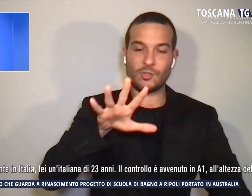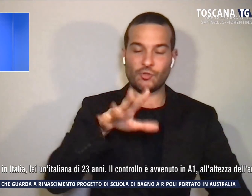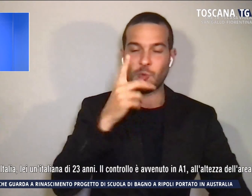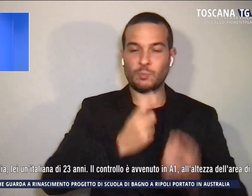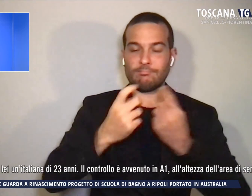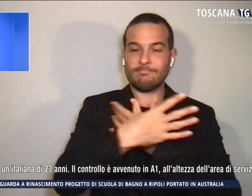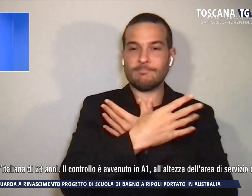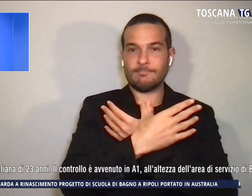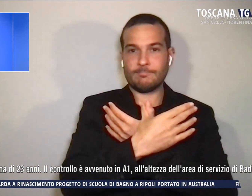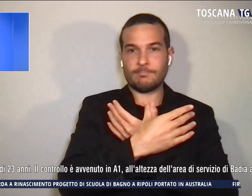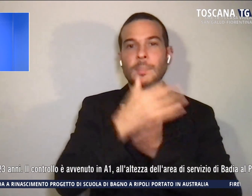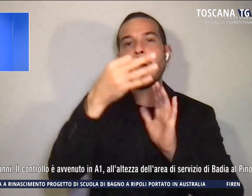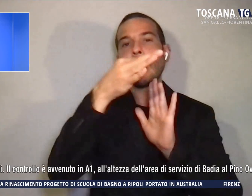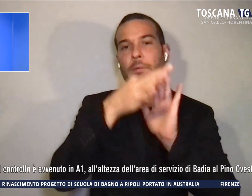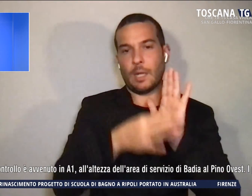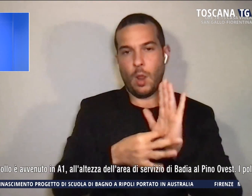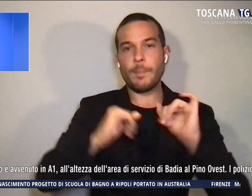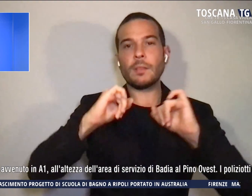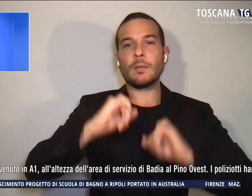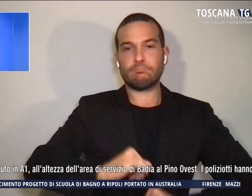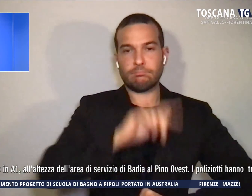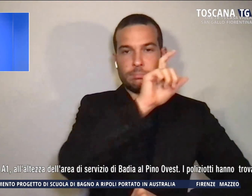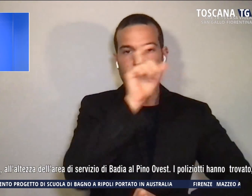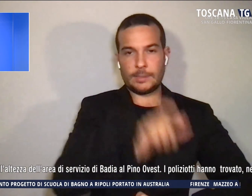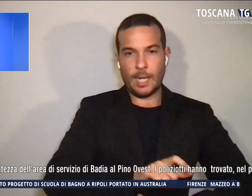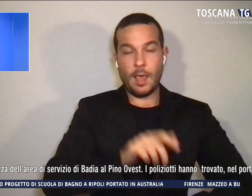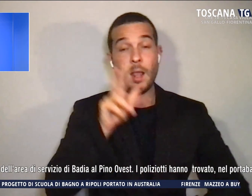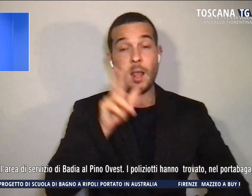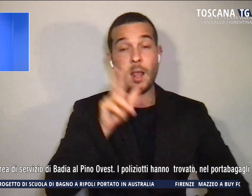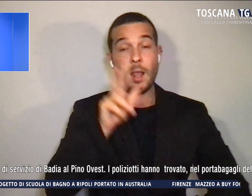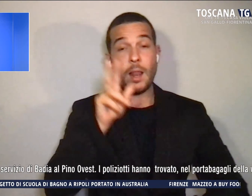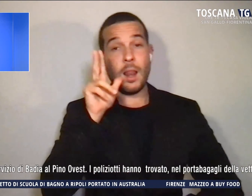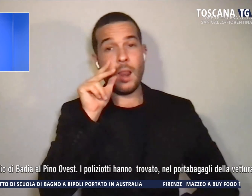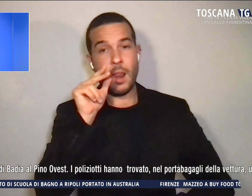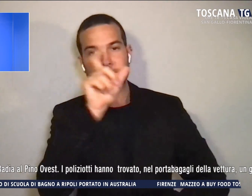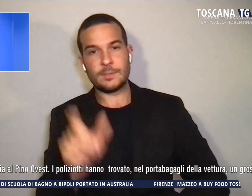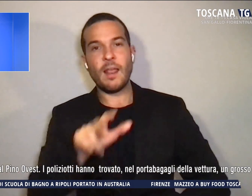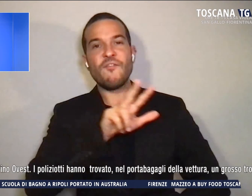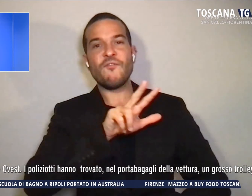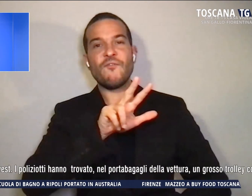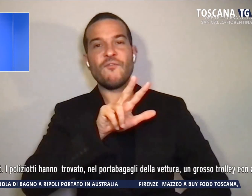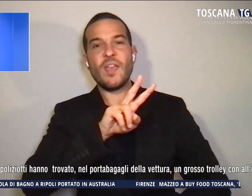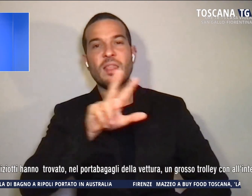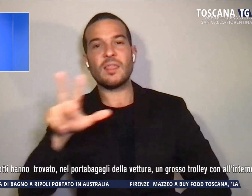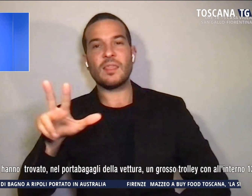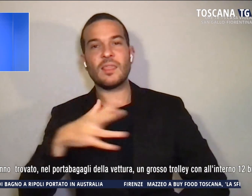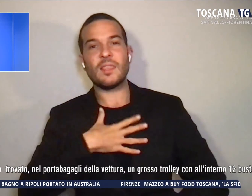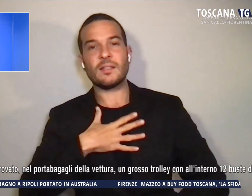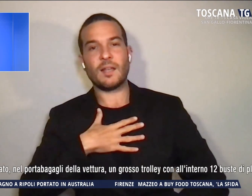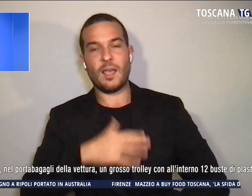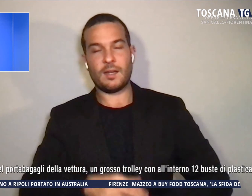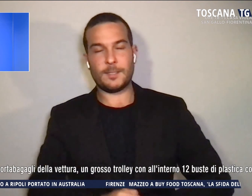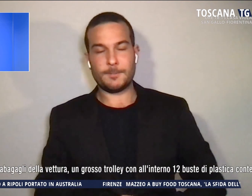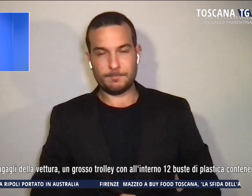residente in Italia. Lei, un'italiana di 23 anni. Il controllo è